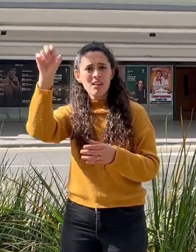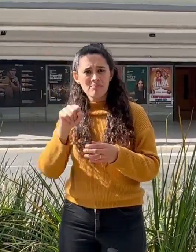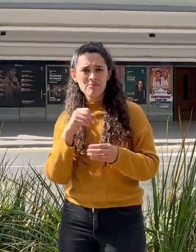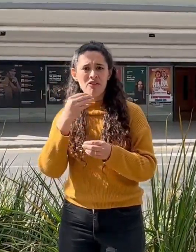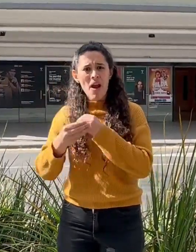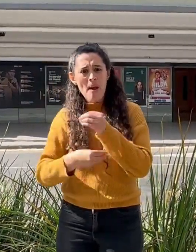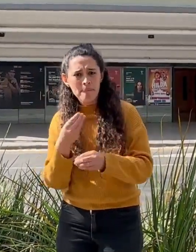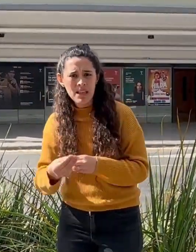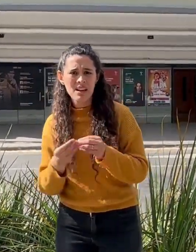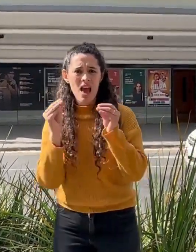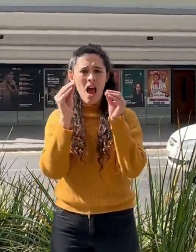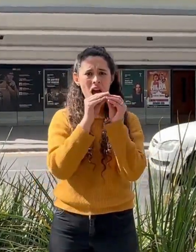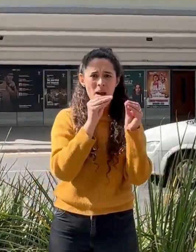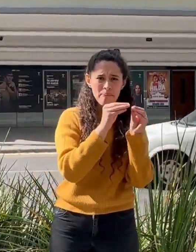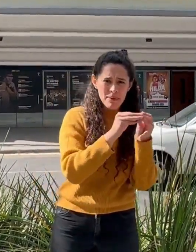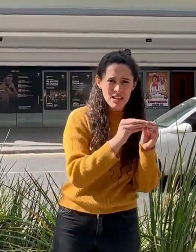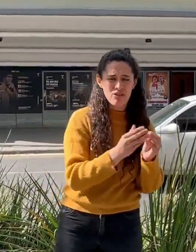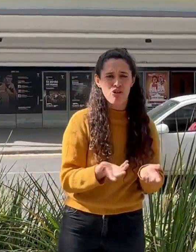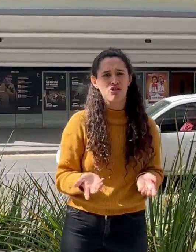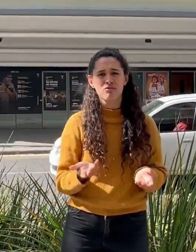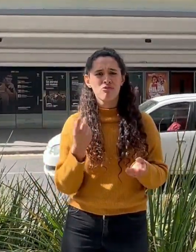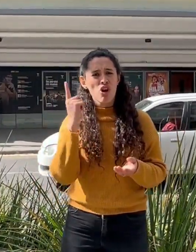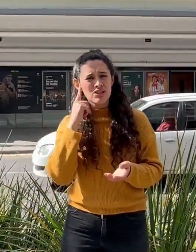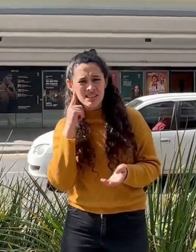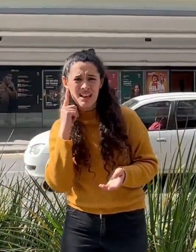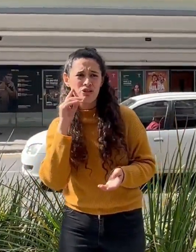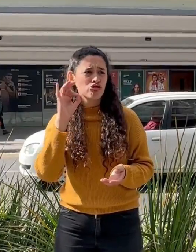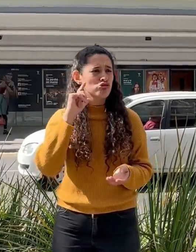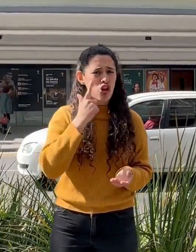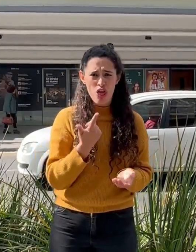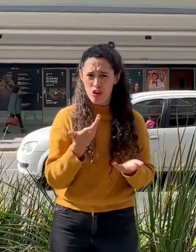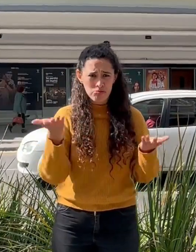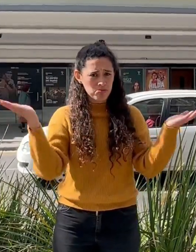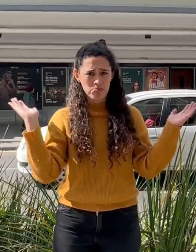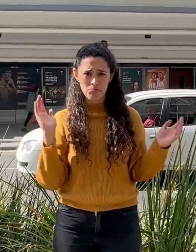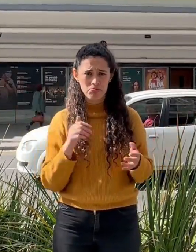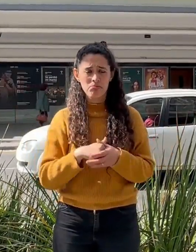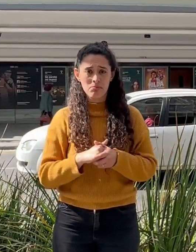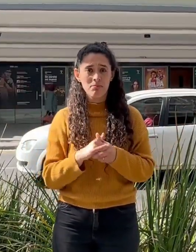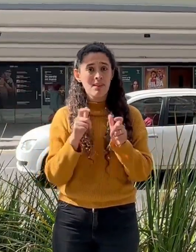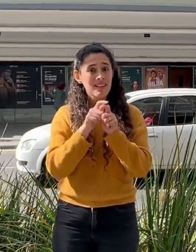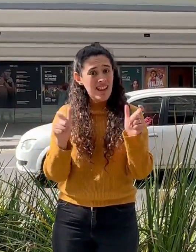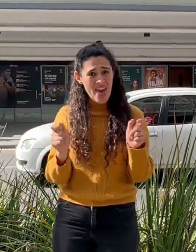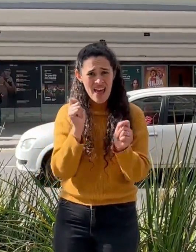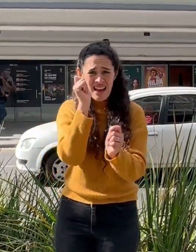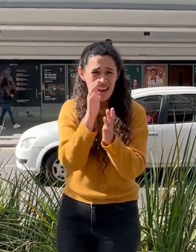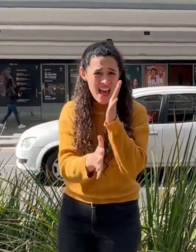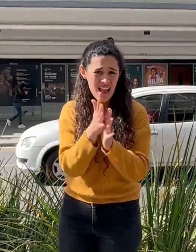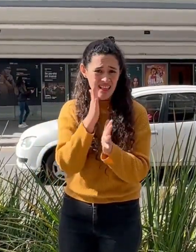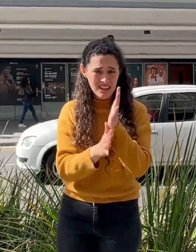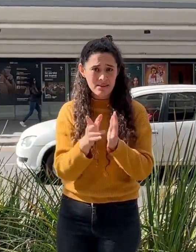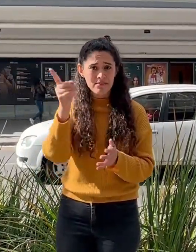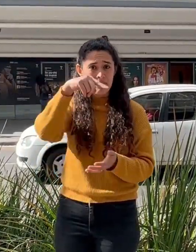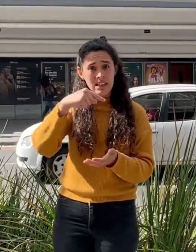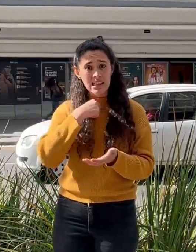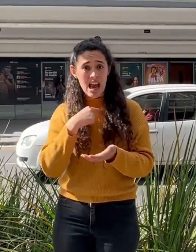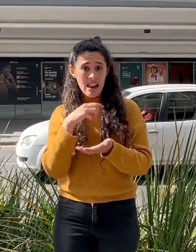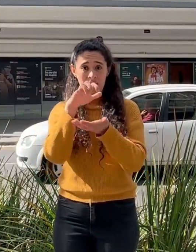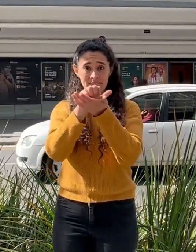Pueden venir con su familia y amigos, personas oyentes y sordas. La entrada es gratuita.